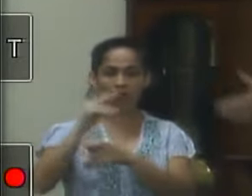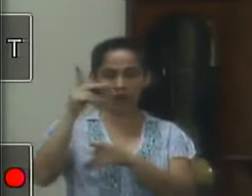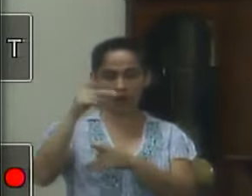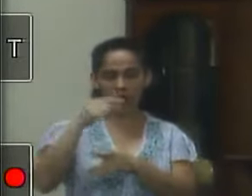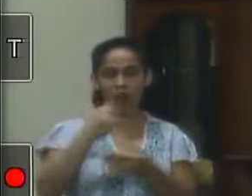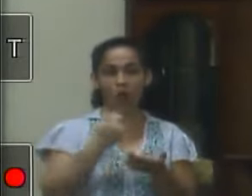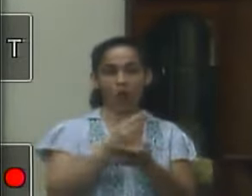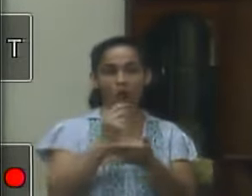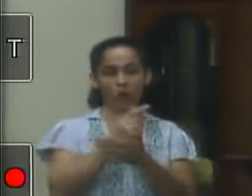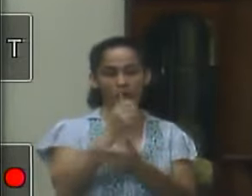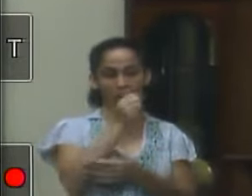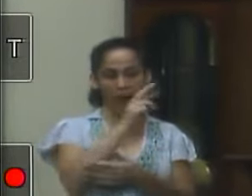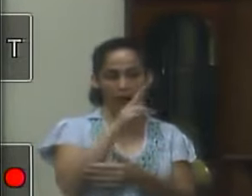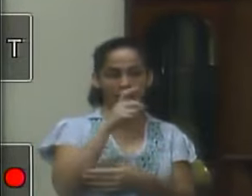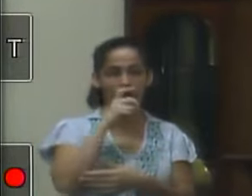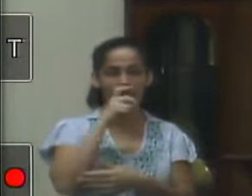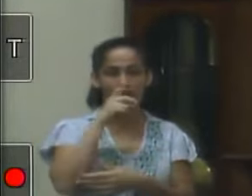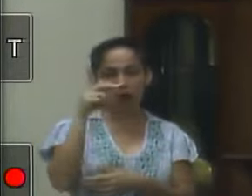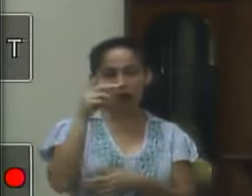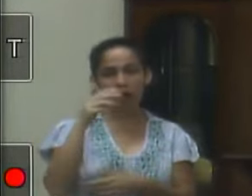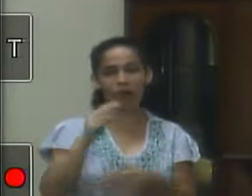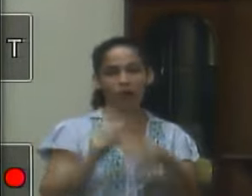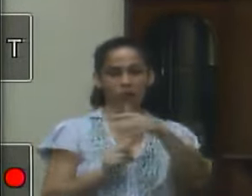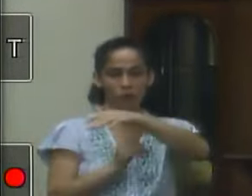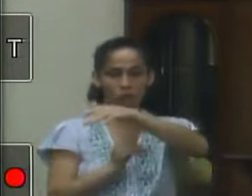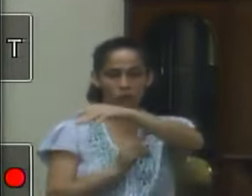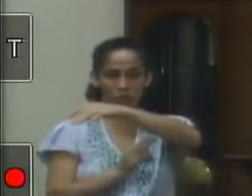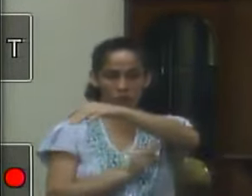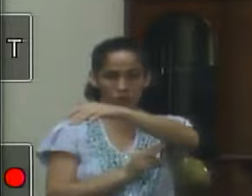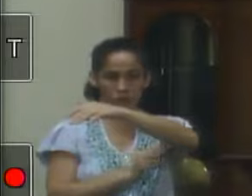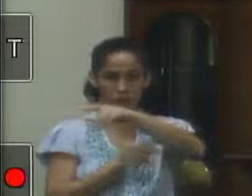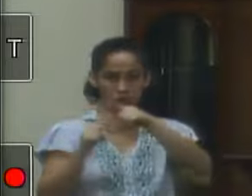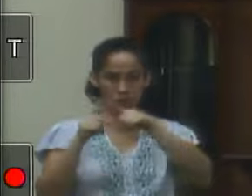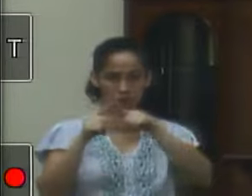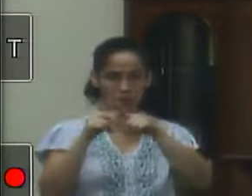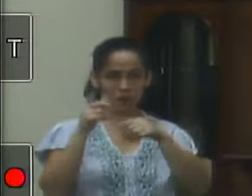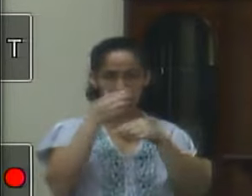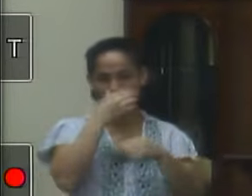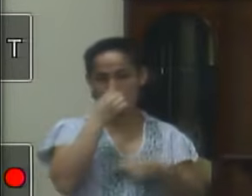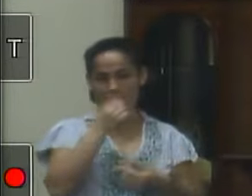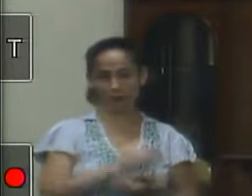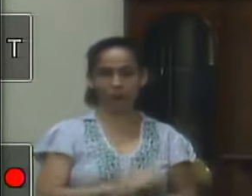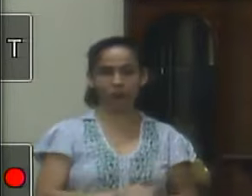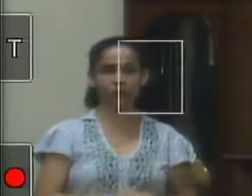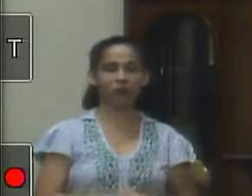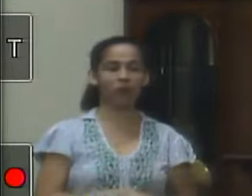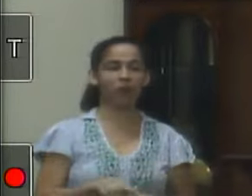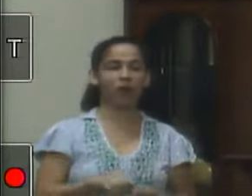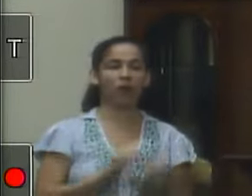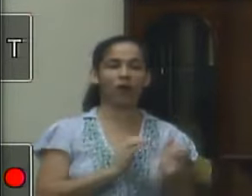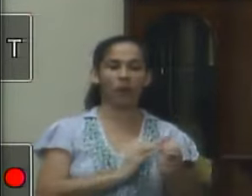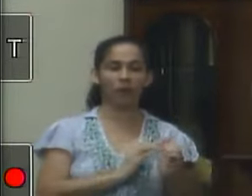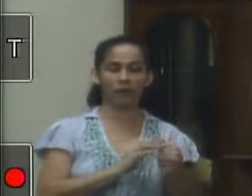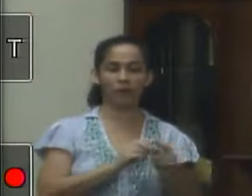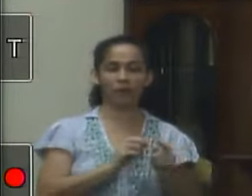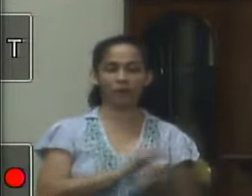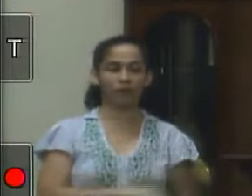do arrecadado ao CIMI e 10% do arrecadado a APAI então vão ser dias melhores